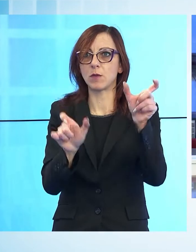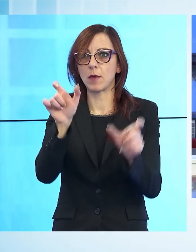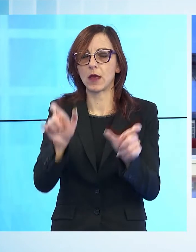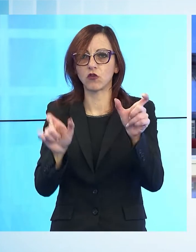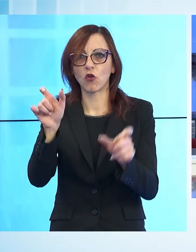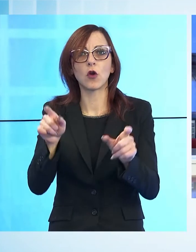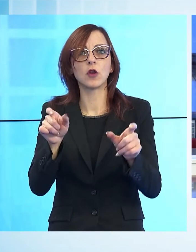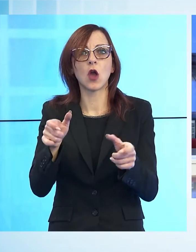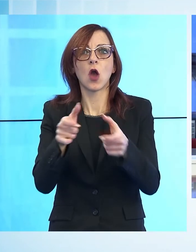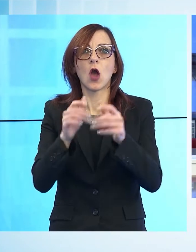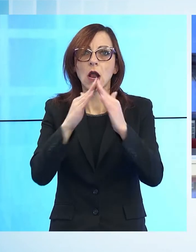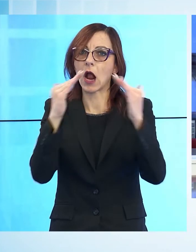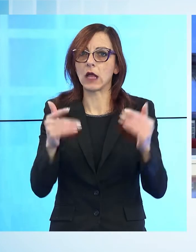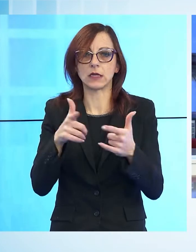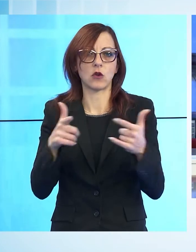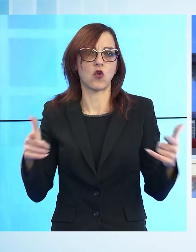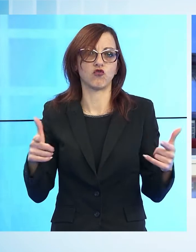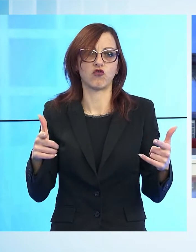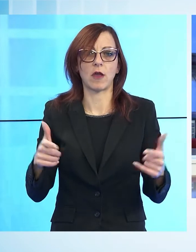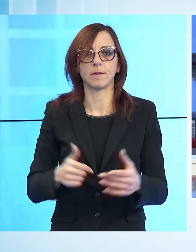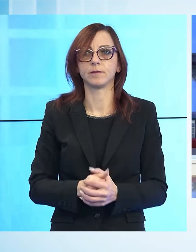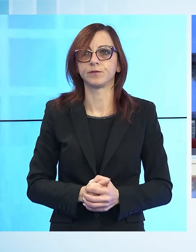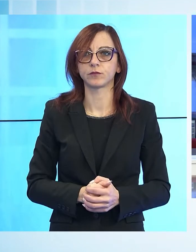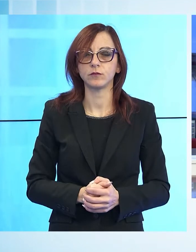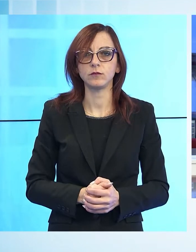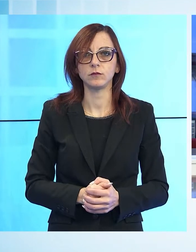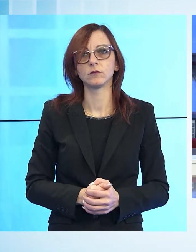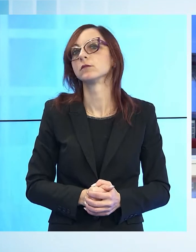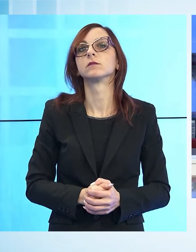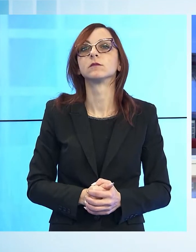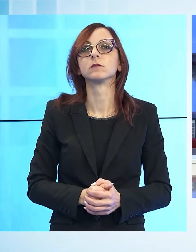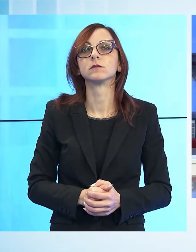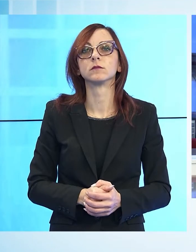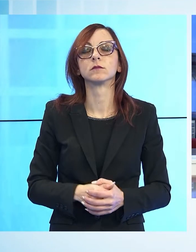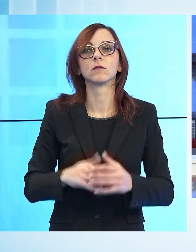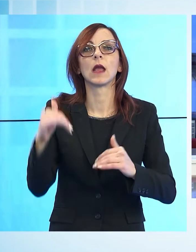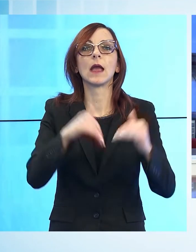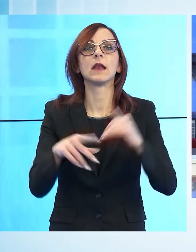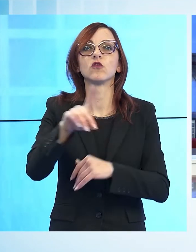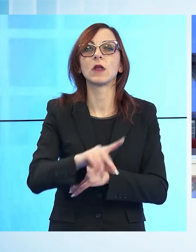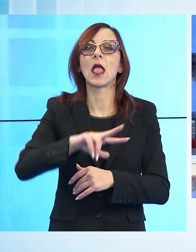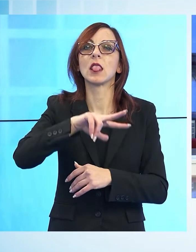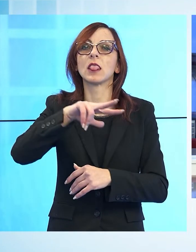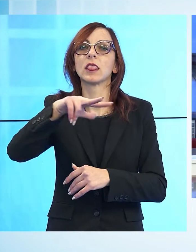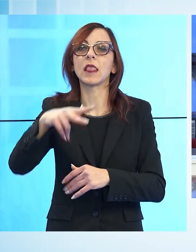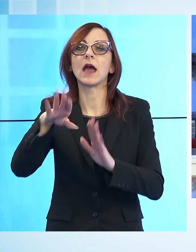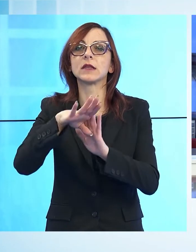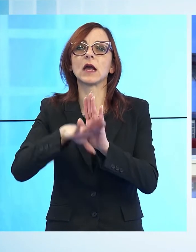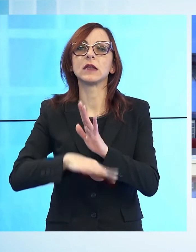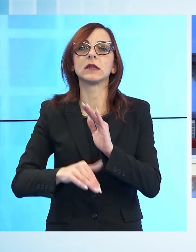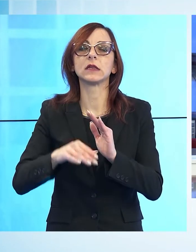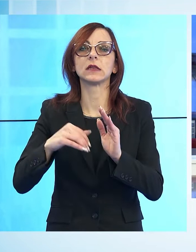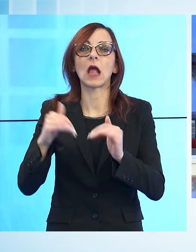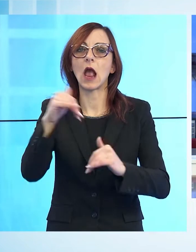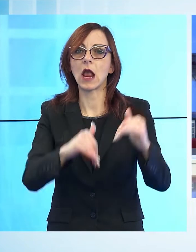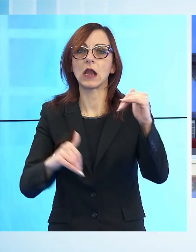senza alloggio. Parliamo delle elezioni provinciali. C'è anche un terzo polo, una lista elettorale